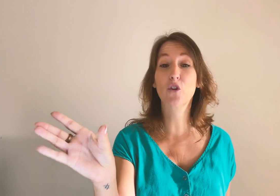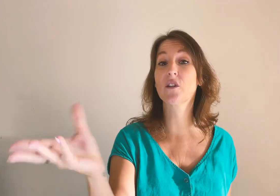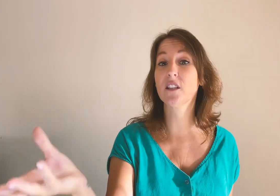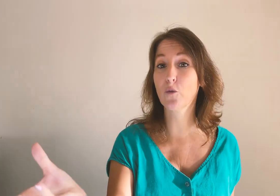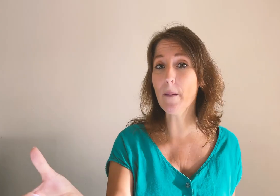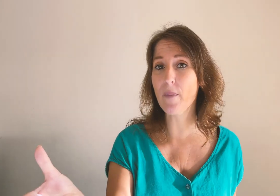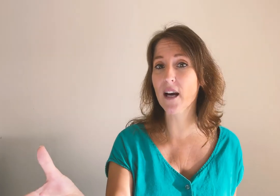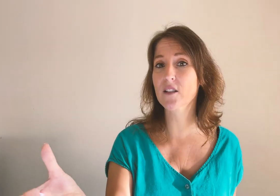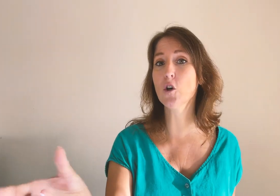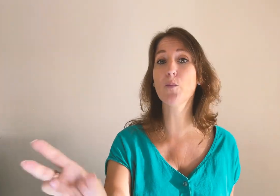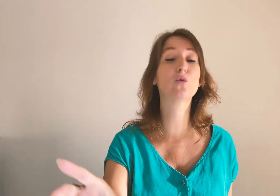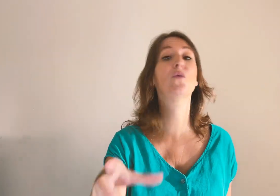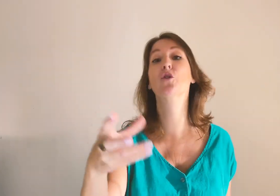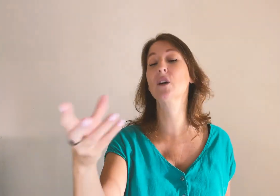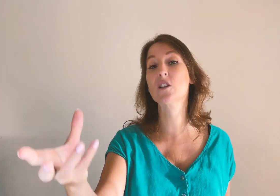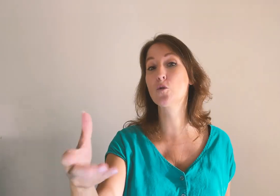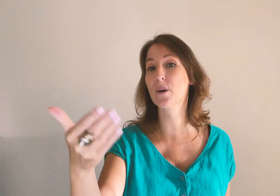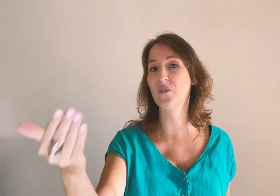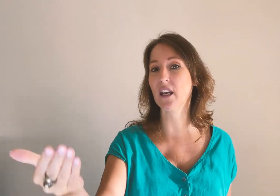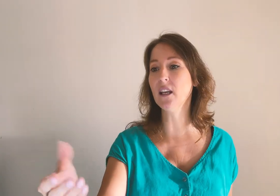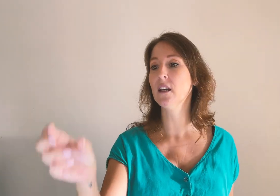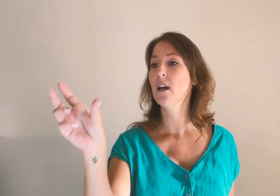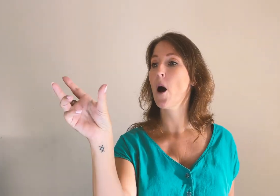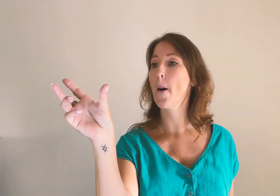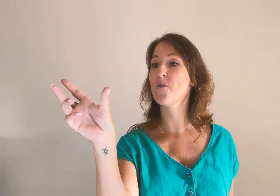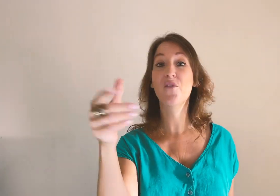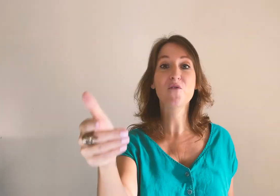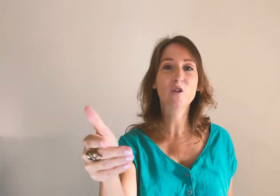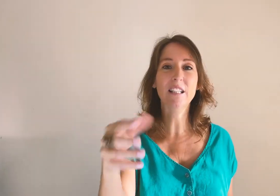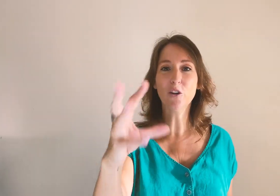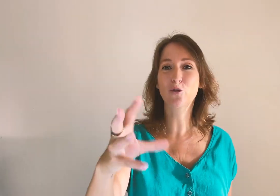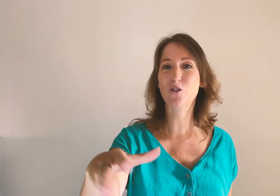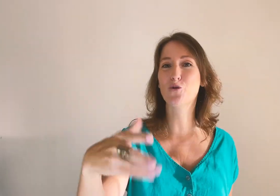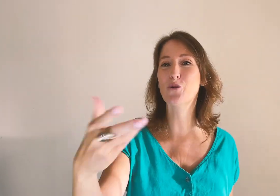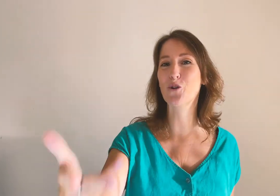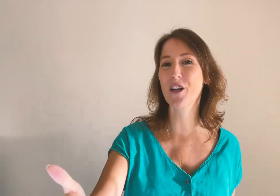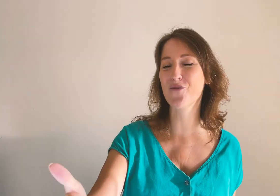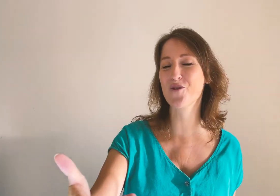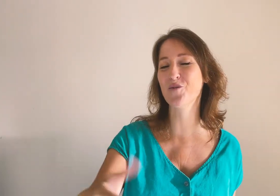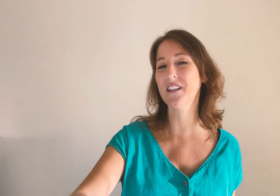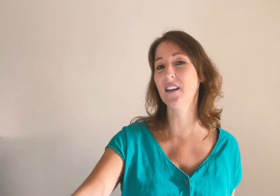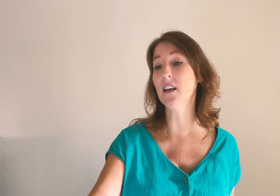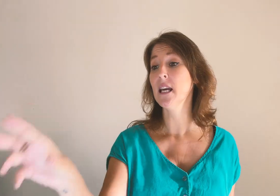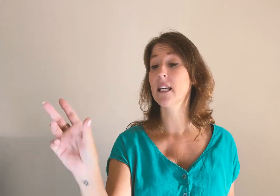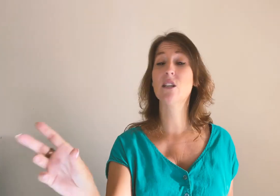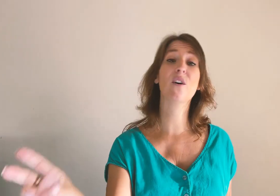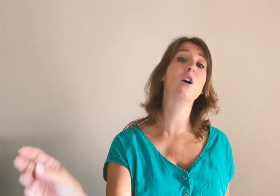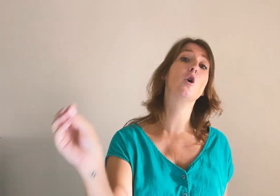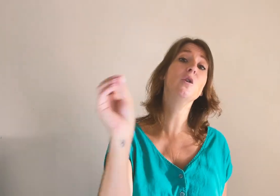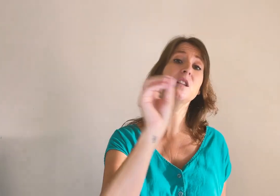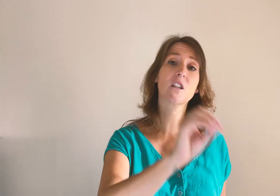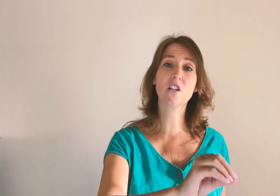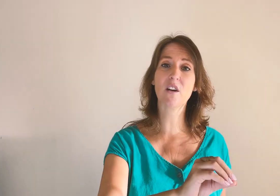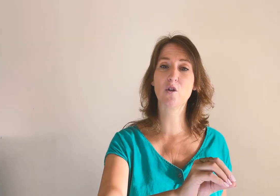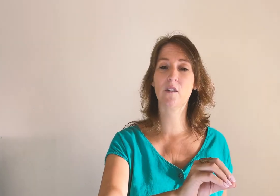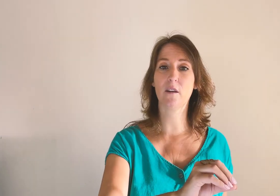votre site web, par exemple, ou de votre réseau préféré, favori, en tout cas celui sur lequel vous communiquez, et qui va rediriger vers ceci.